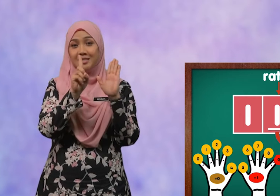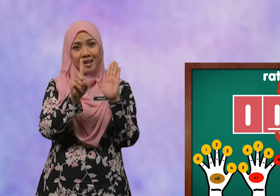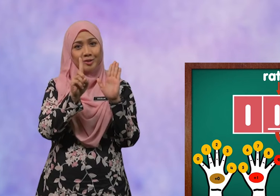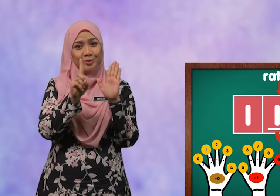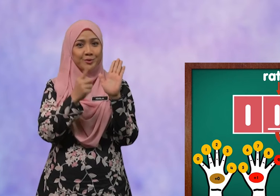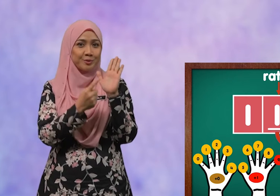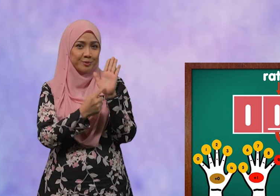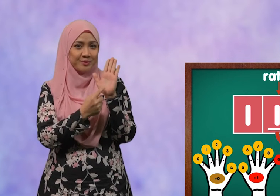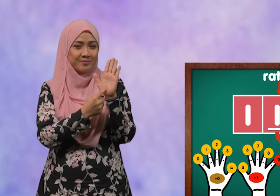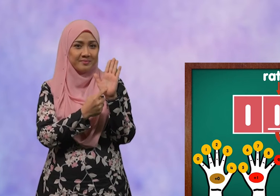satu.